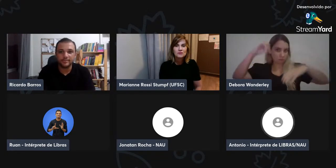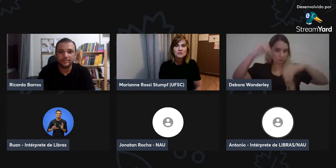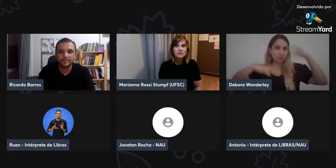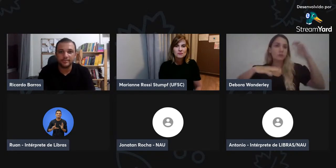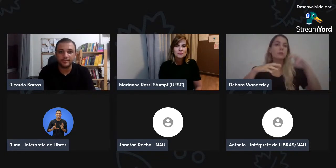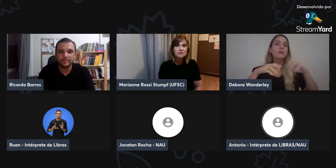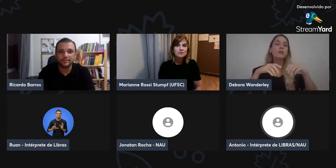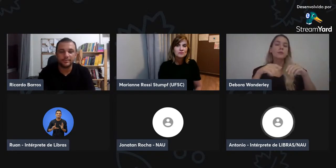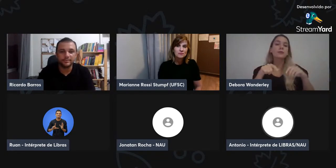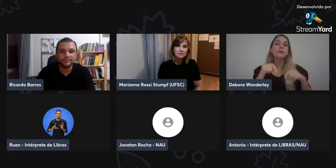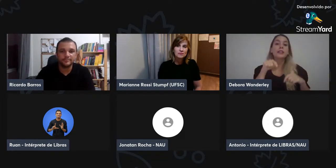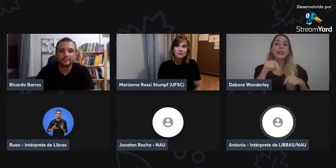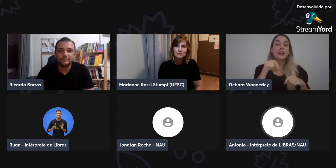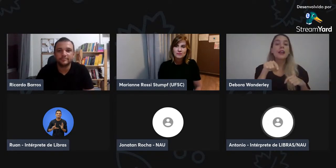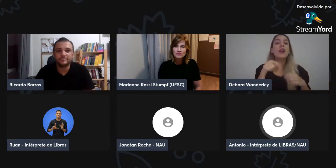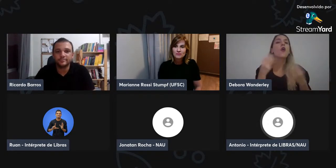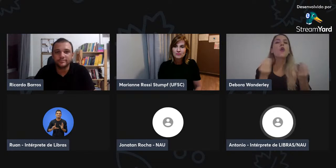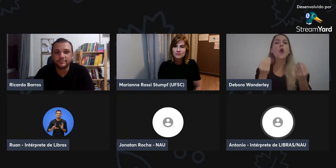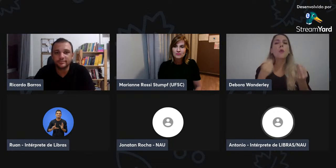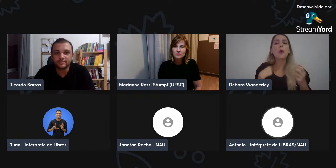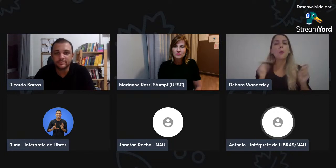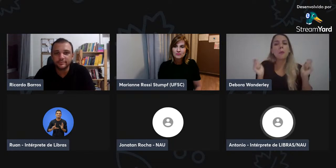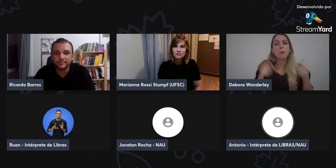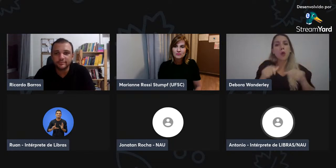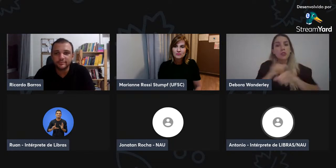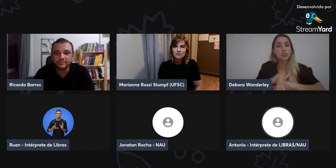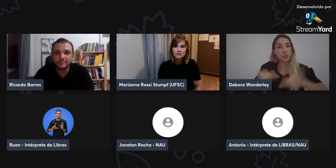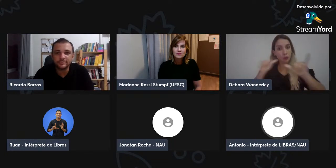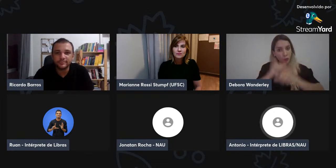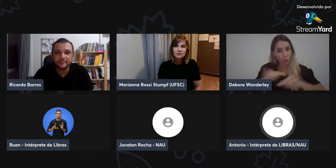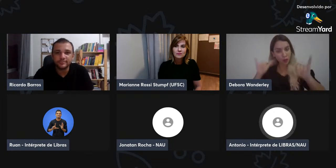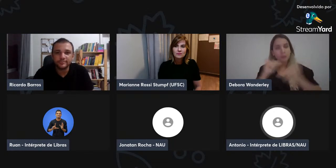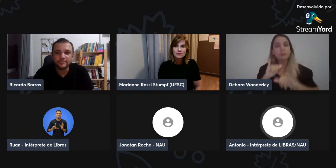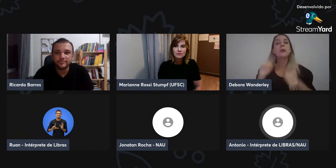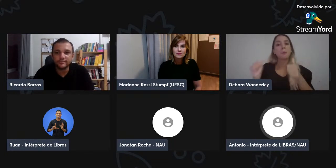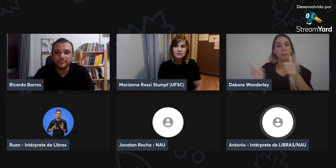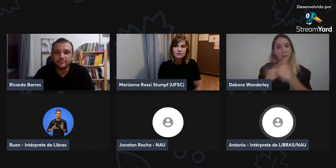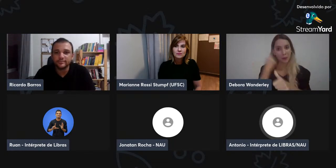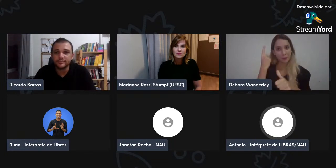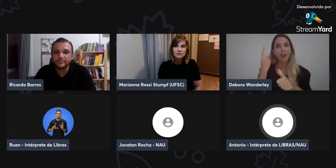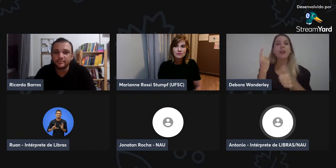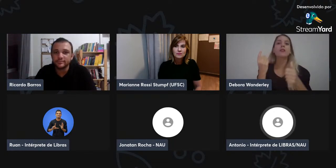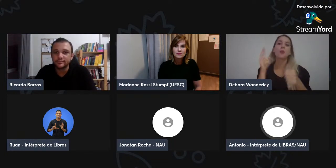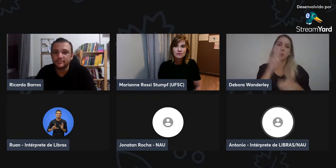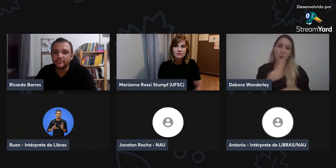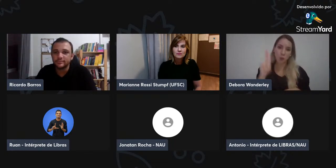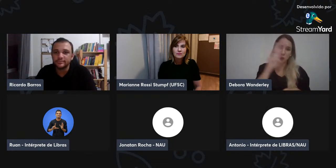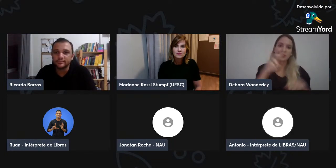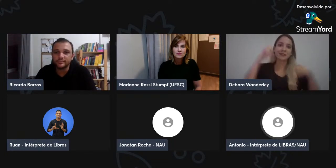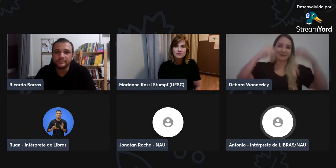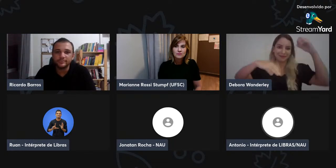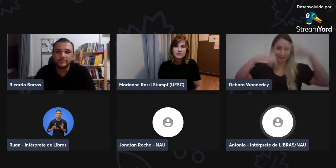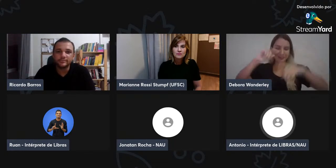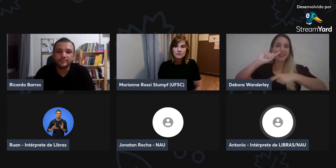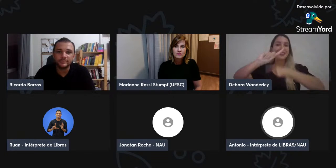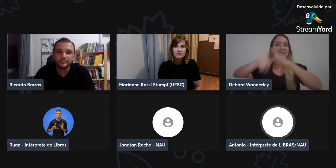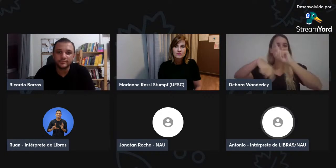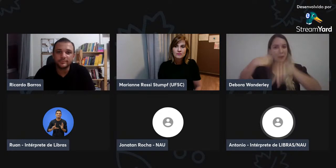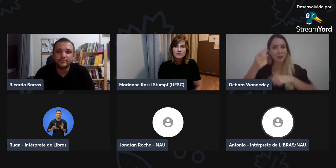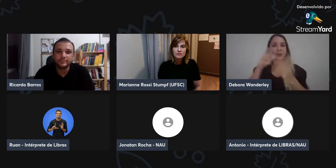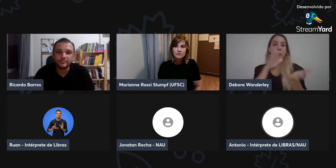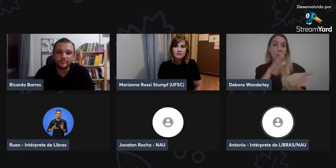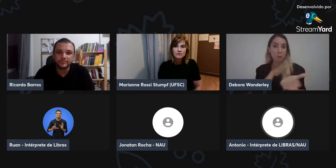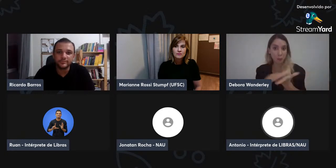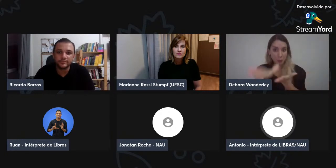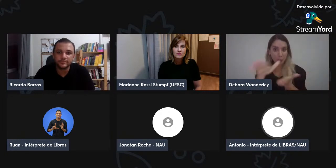hoje, hoje, esses sites, por exemplo, como seria possível a divulgação, como seria a divulgação do